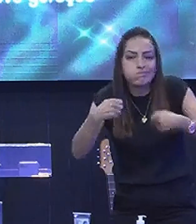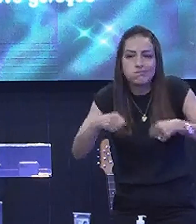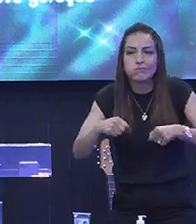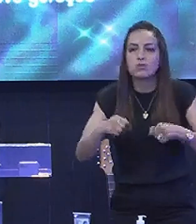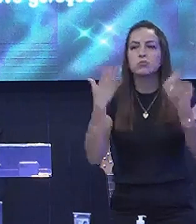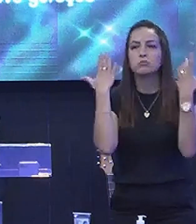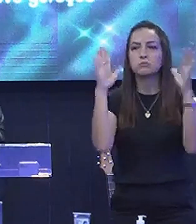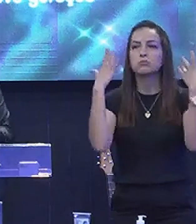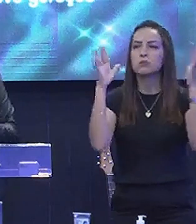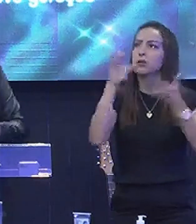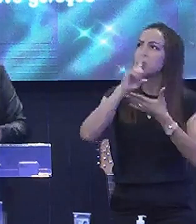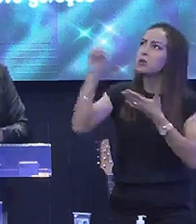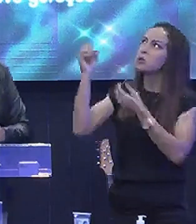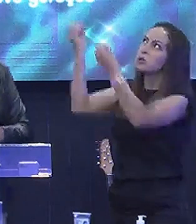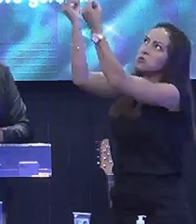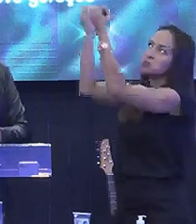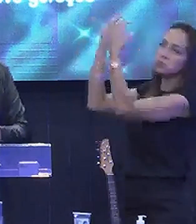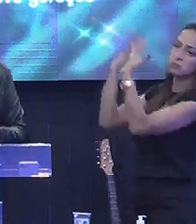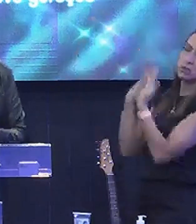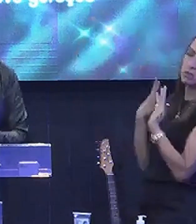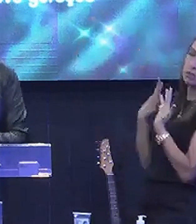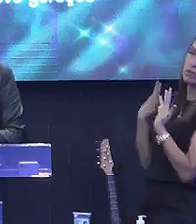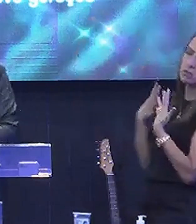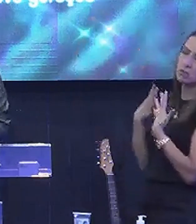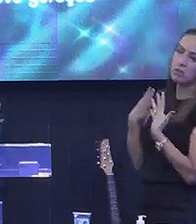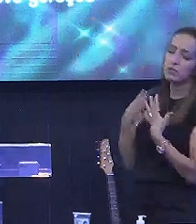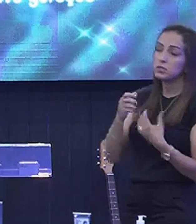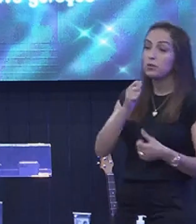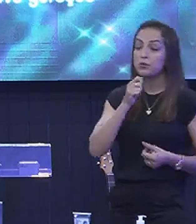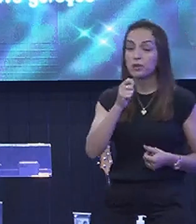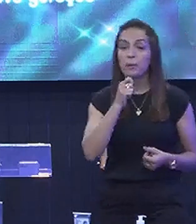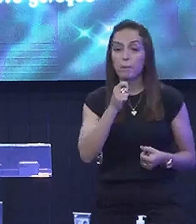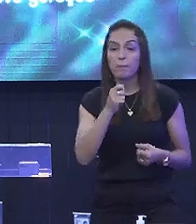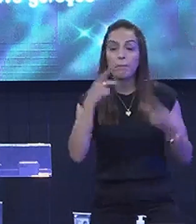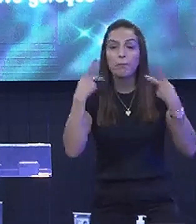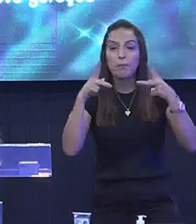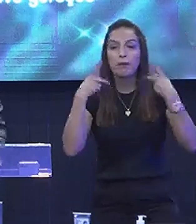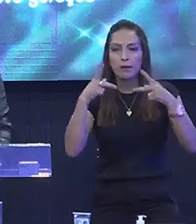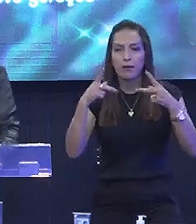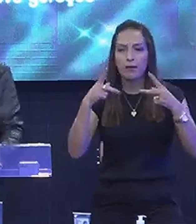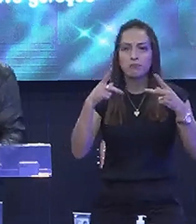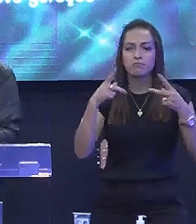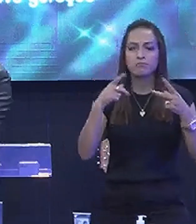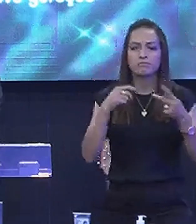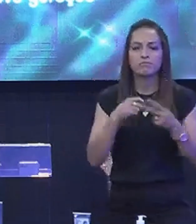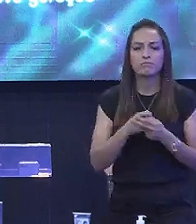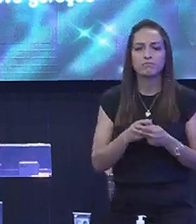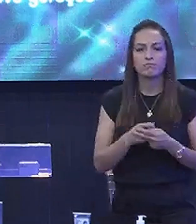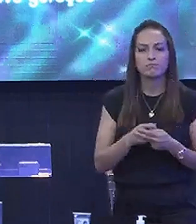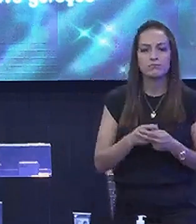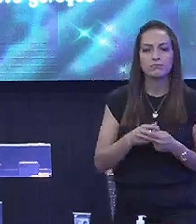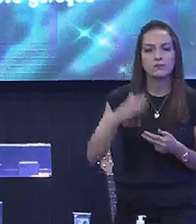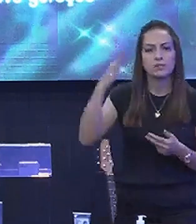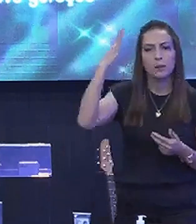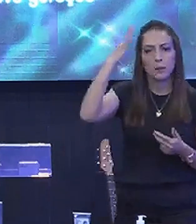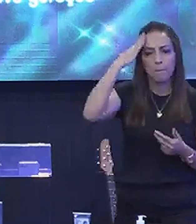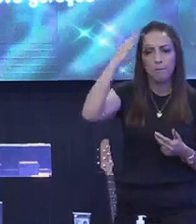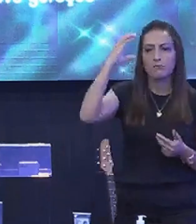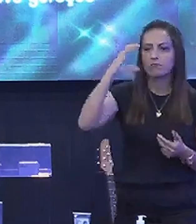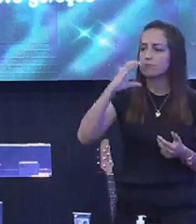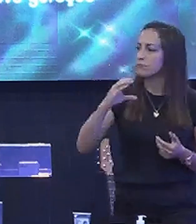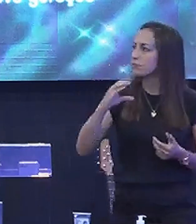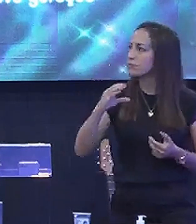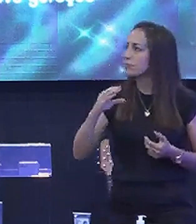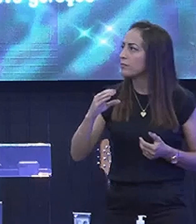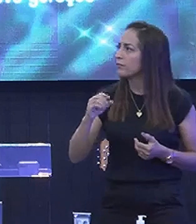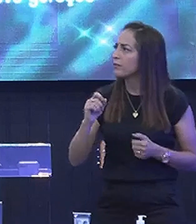celebra A Deus Por aquilo Que Ele dá Para a gente Uma vez Eu estava Eu fui pregar Em Balneário Camboriú E eu estava sentado Esperando Para que eu